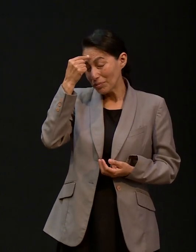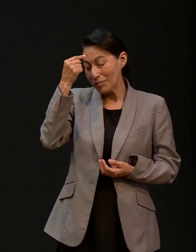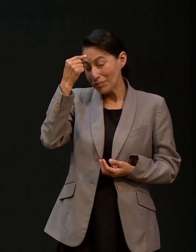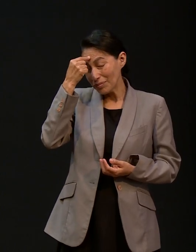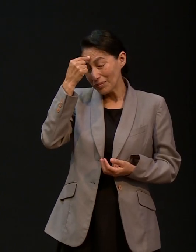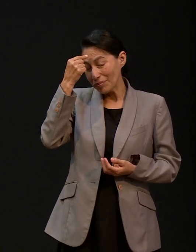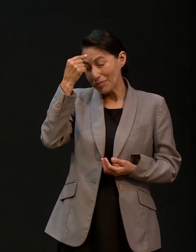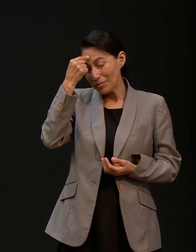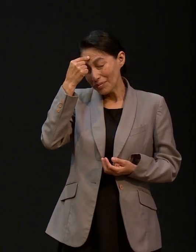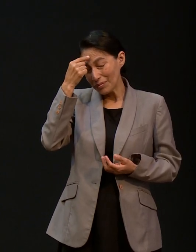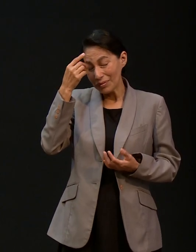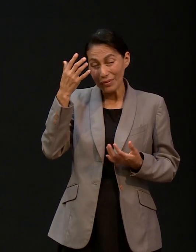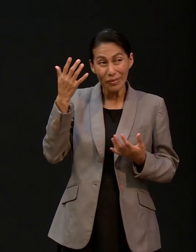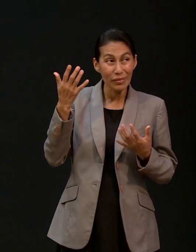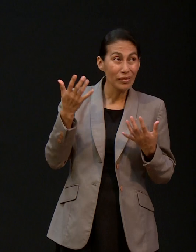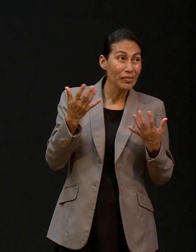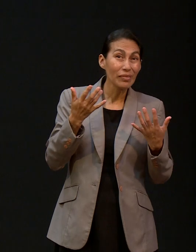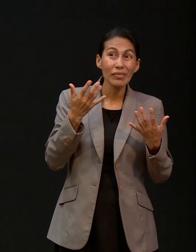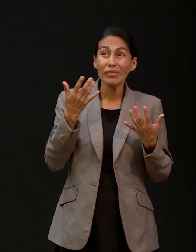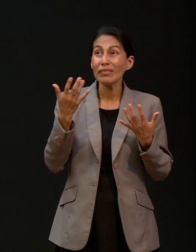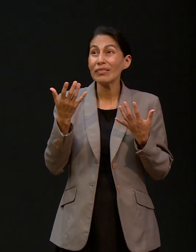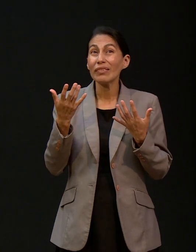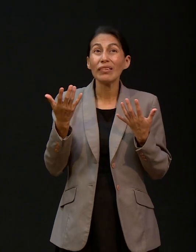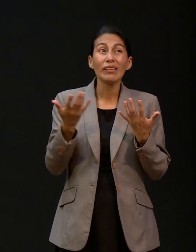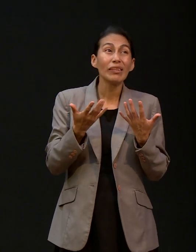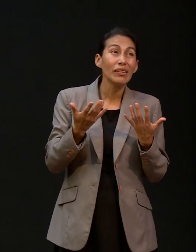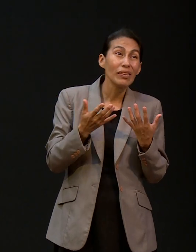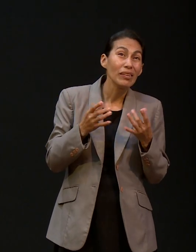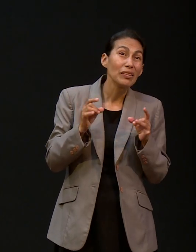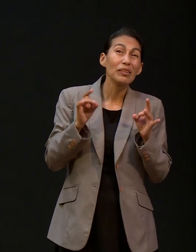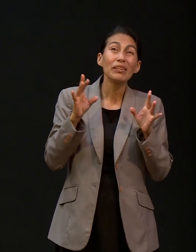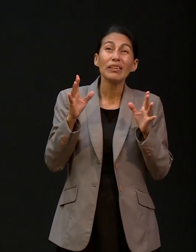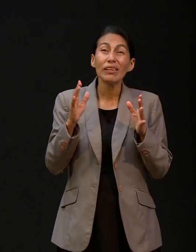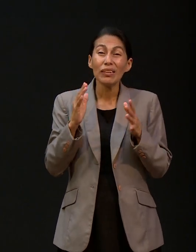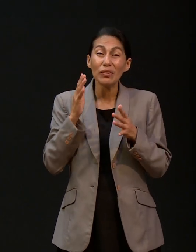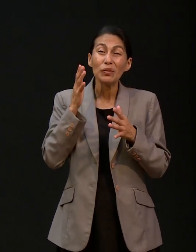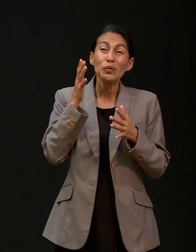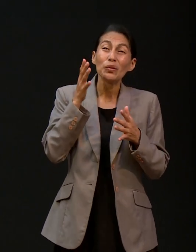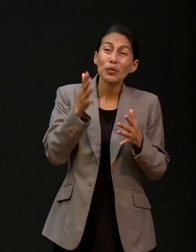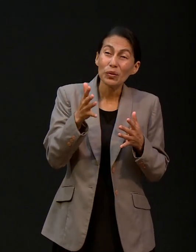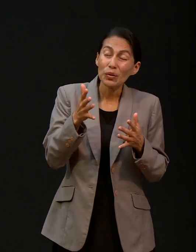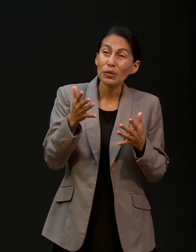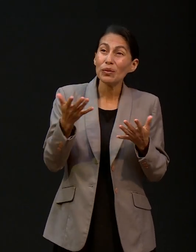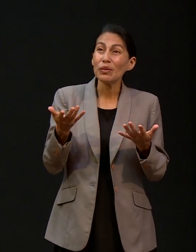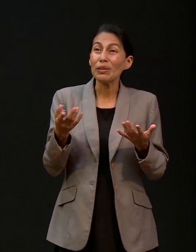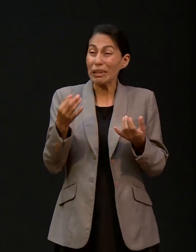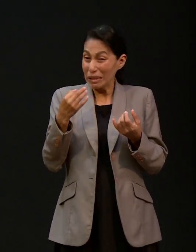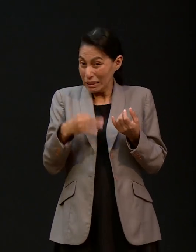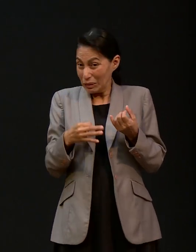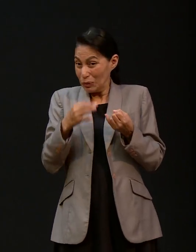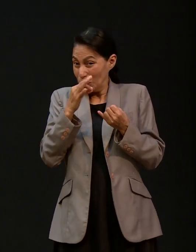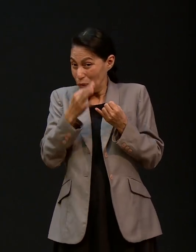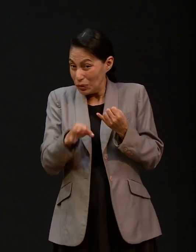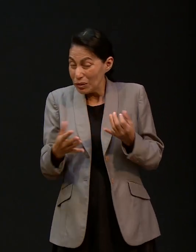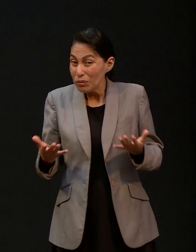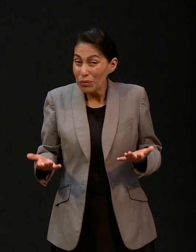siempre divaga que a donde vamos que pasará donde terminaremos será esto lo último